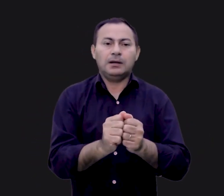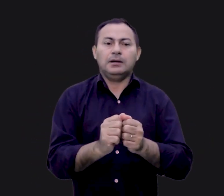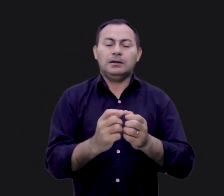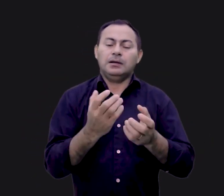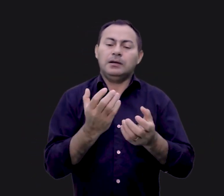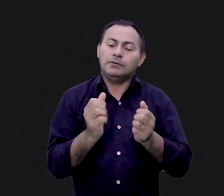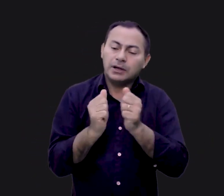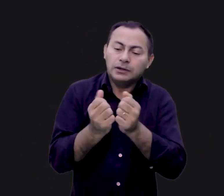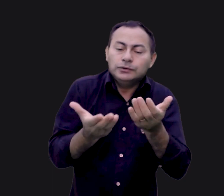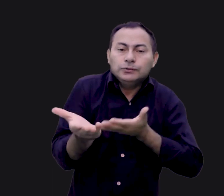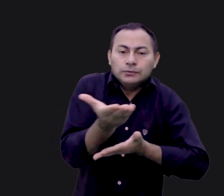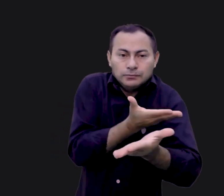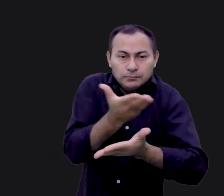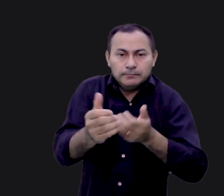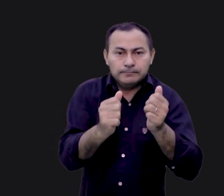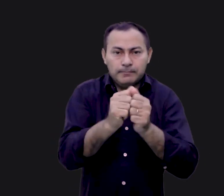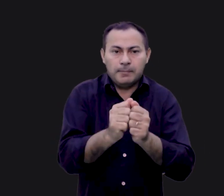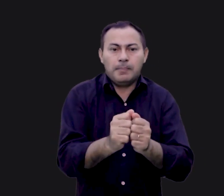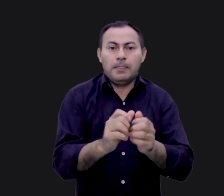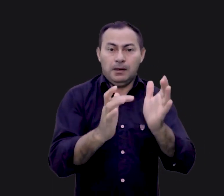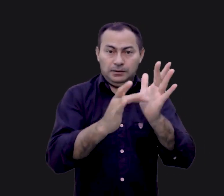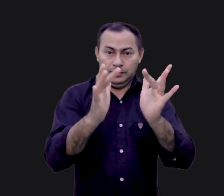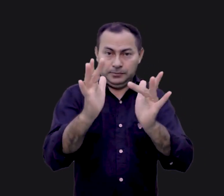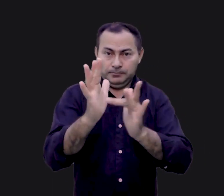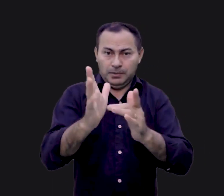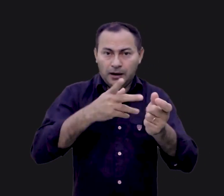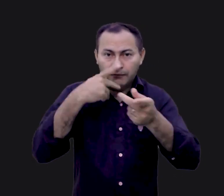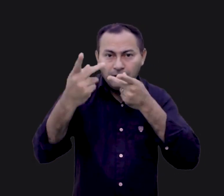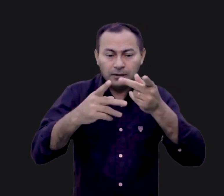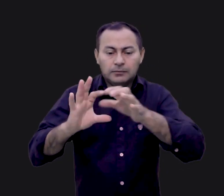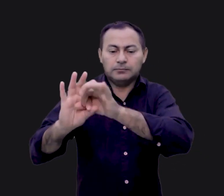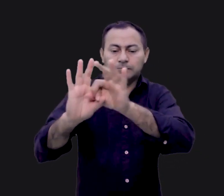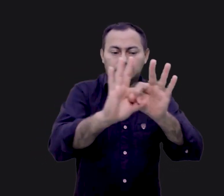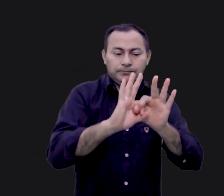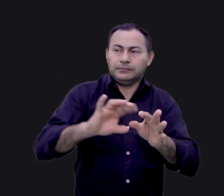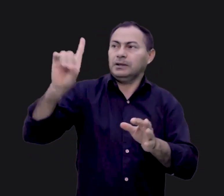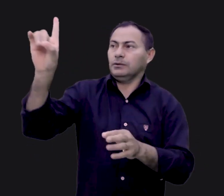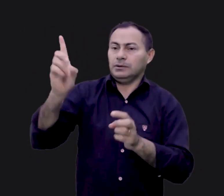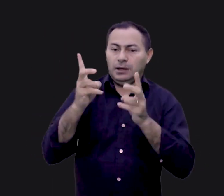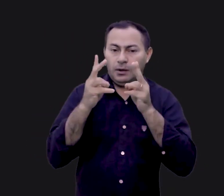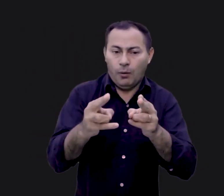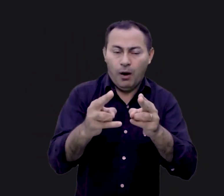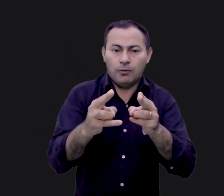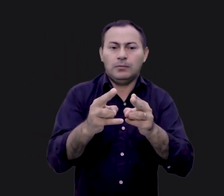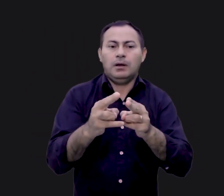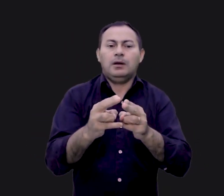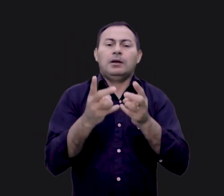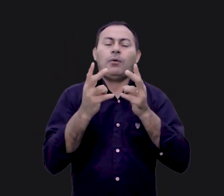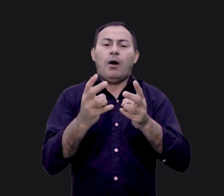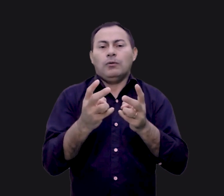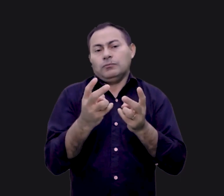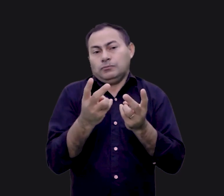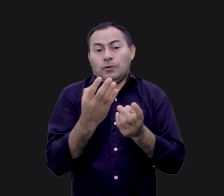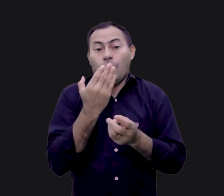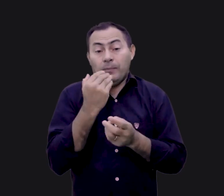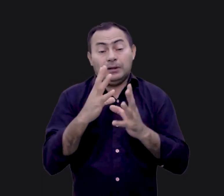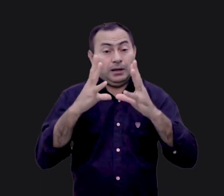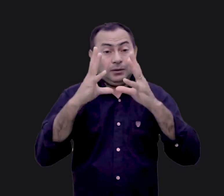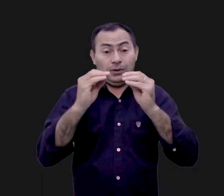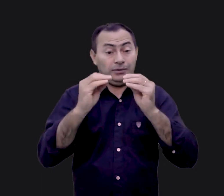cearei com ele e ele comigo. Aqui Jesus fala de comunhão com Deus como se fosse um grande jantar. E ele nos